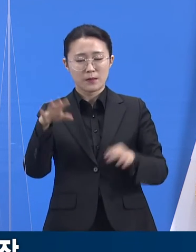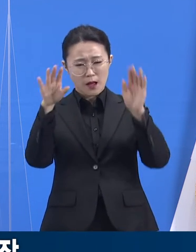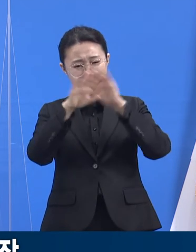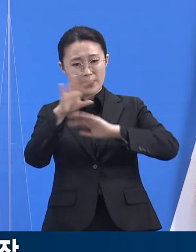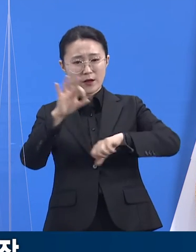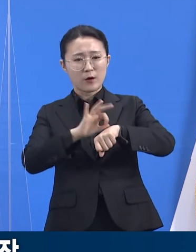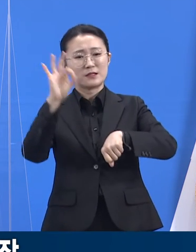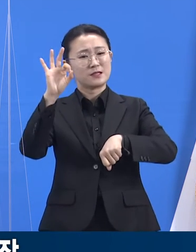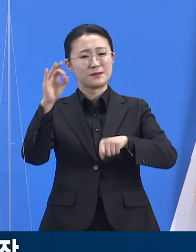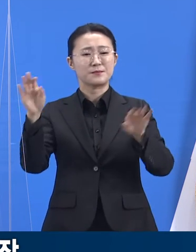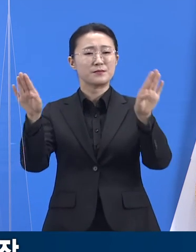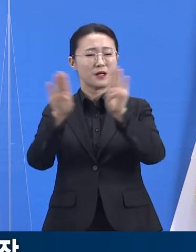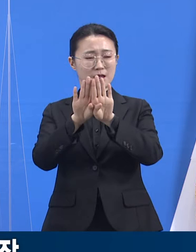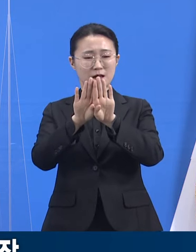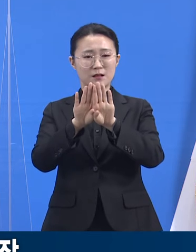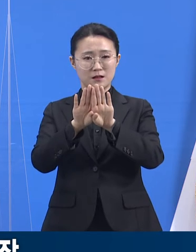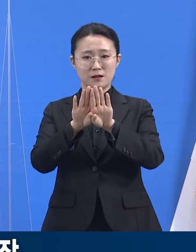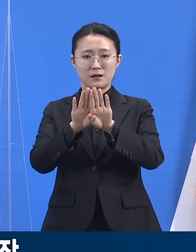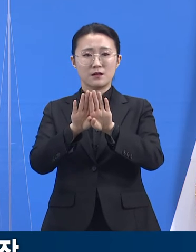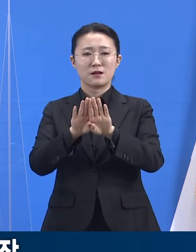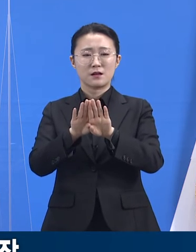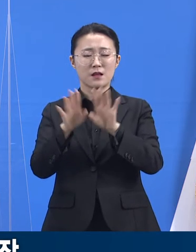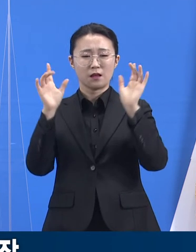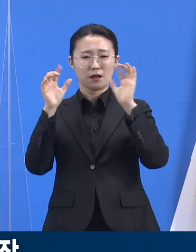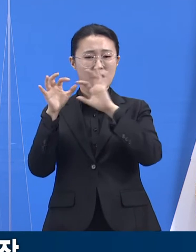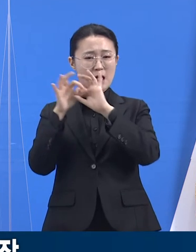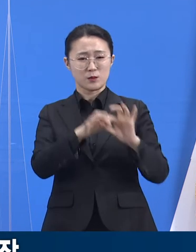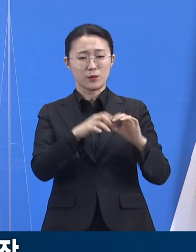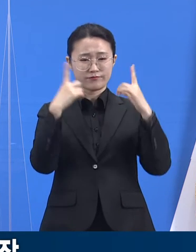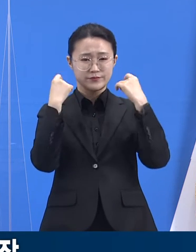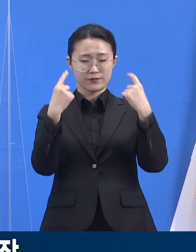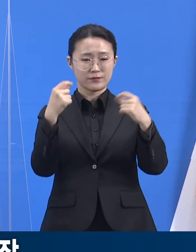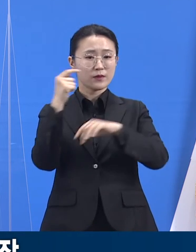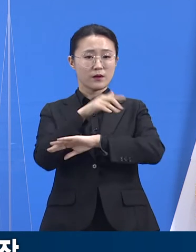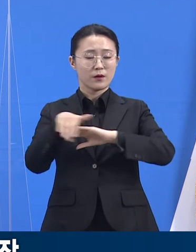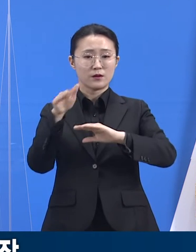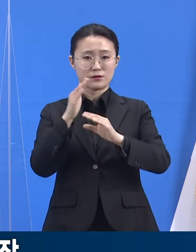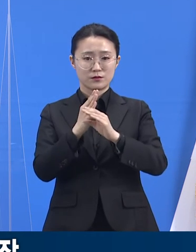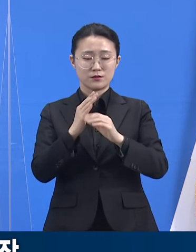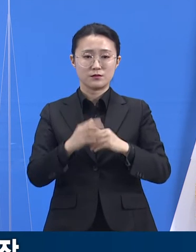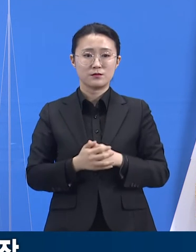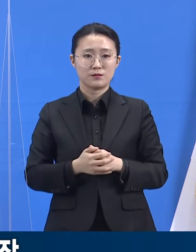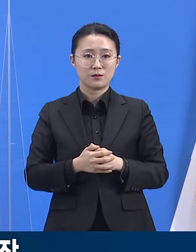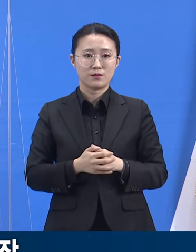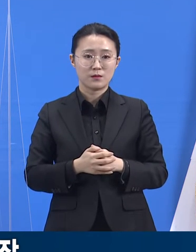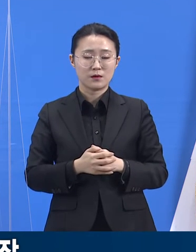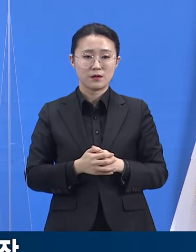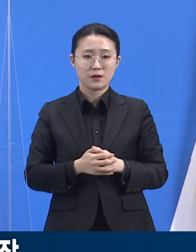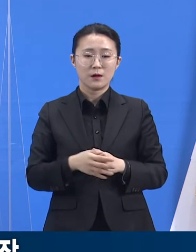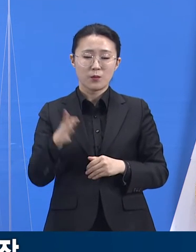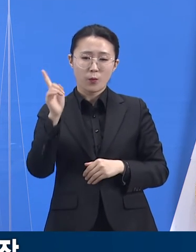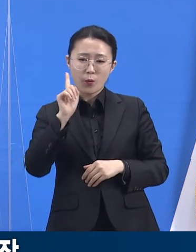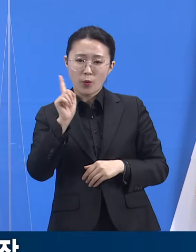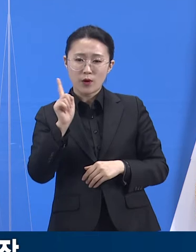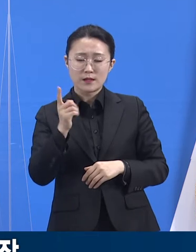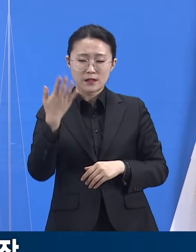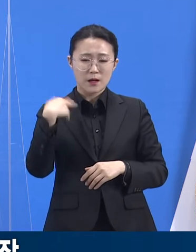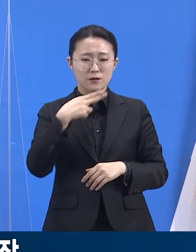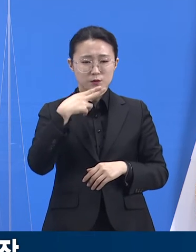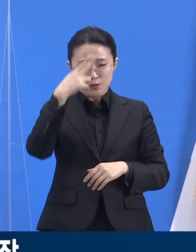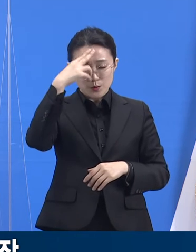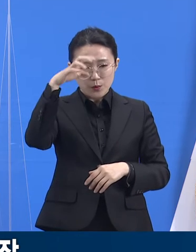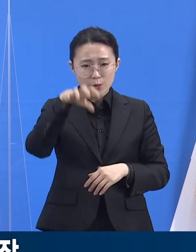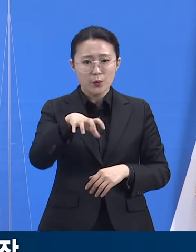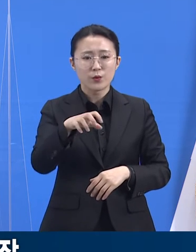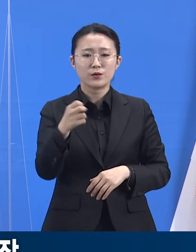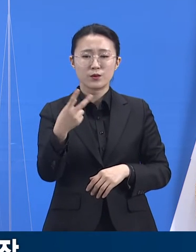이번 조치에서는 유흥주점, 단란주점, 감성주점, 콜라텍, 헌팅포차, 홀덤펍 등